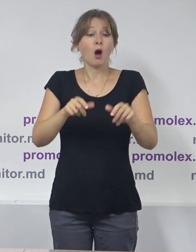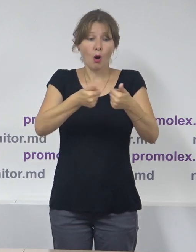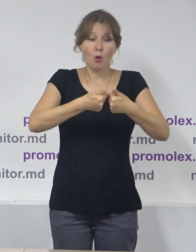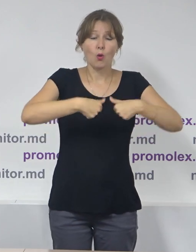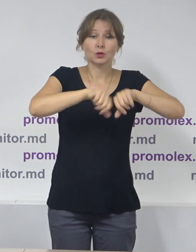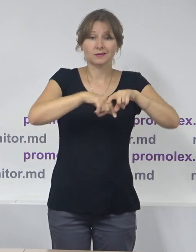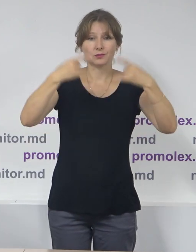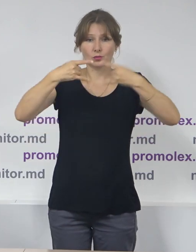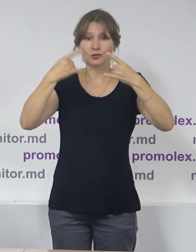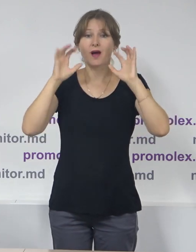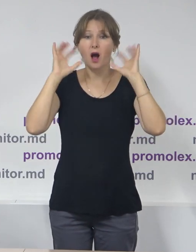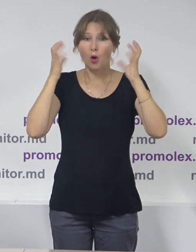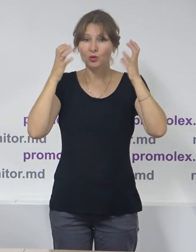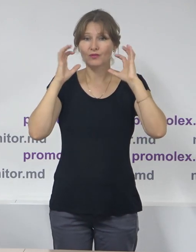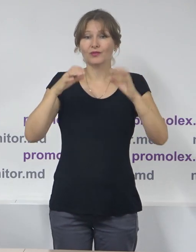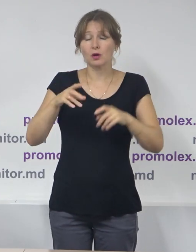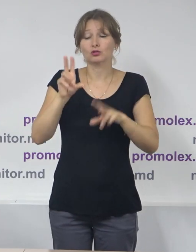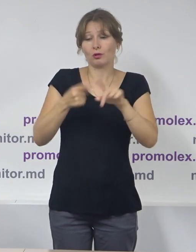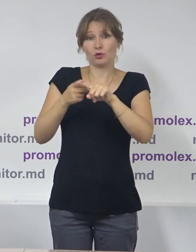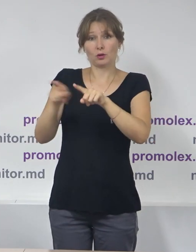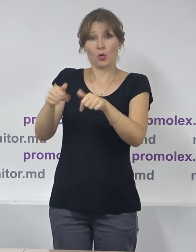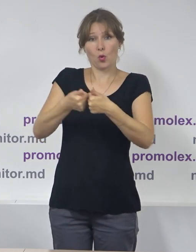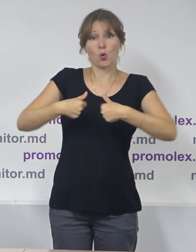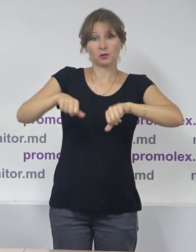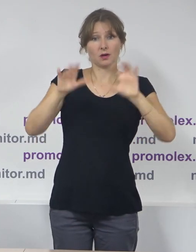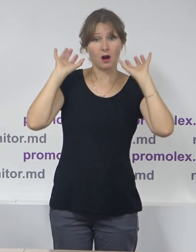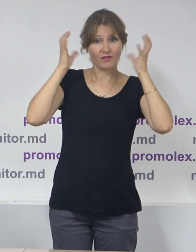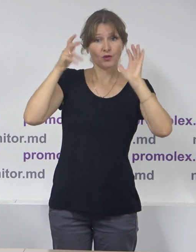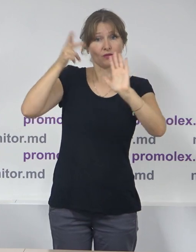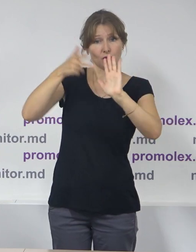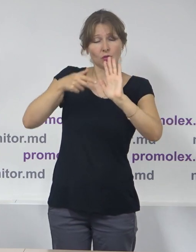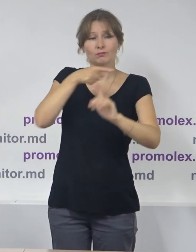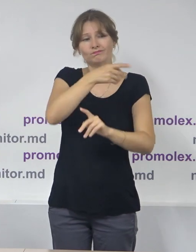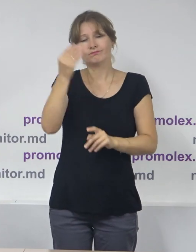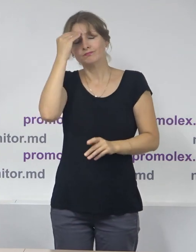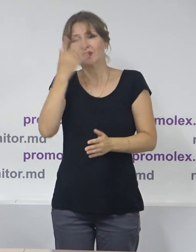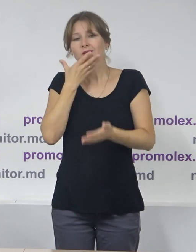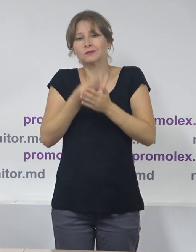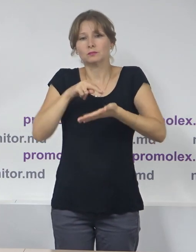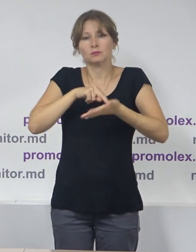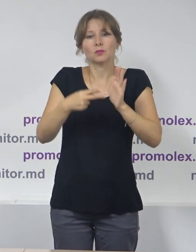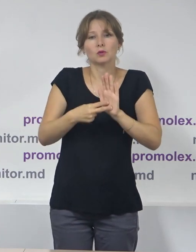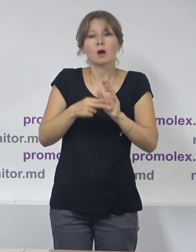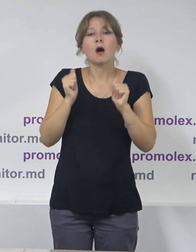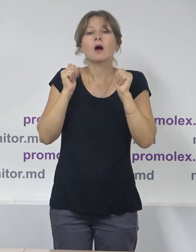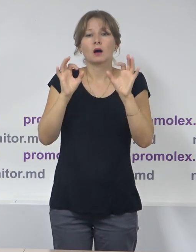audio-vizualului, sau mai bine zis, Consiliul Audio-vizualului a aprobat de asemenea o metodologie de monitorizare a cazurilor de discurs de ură